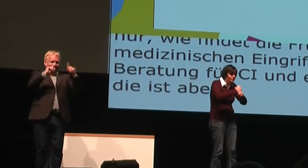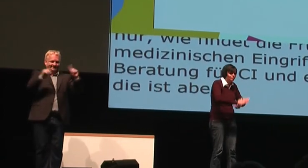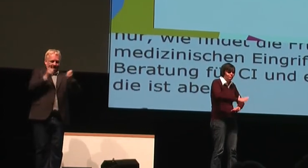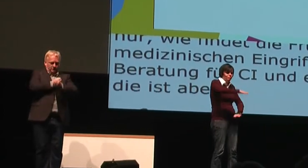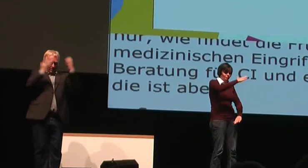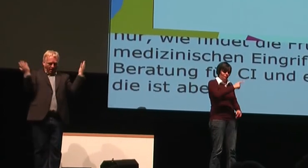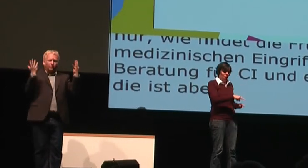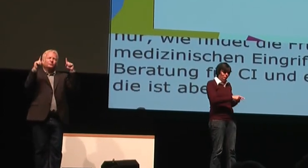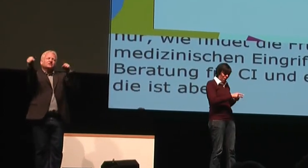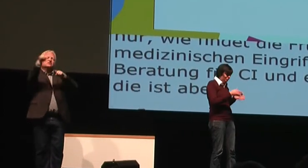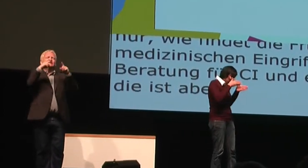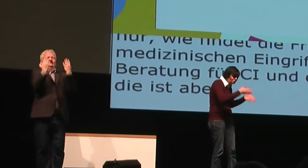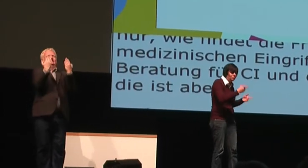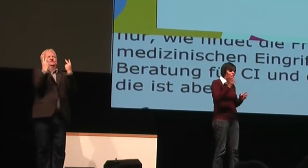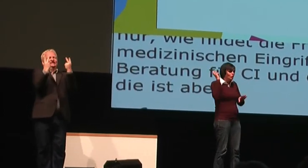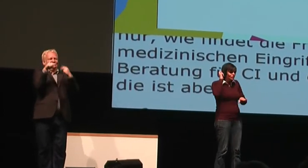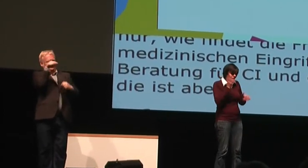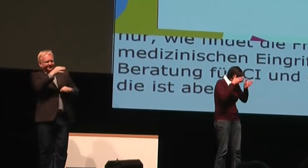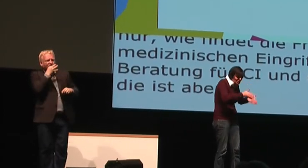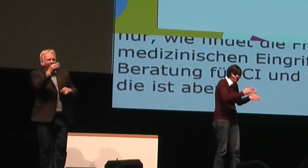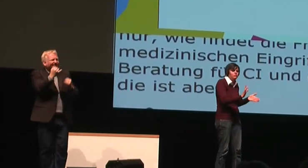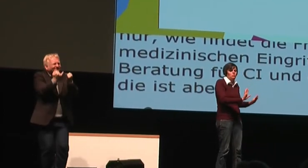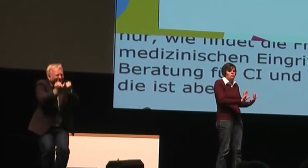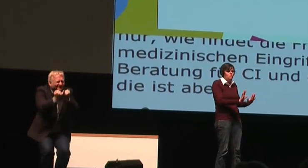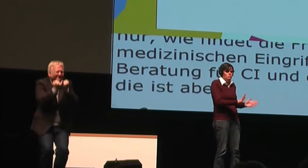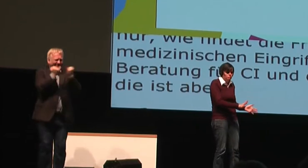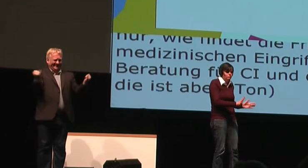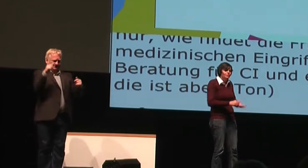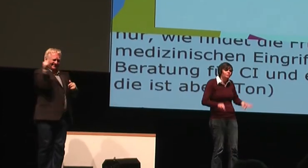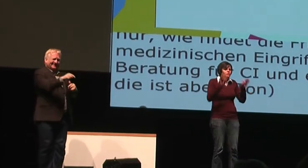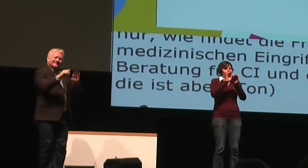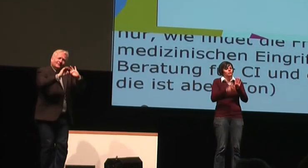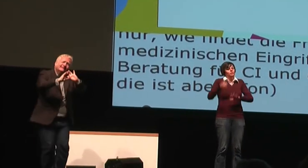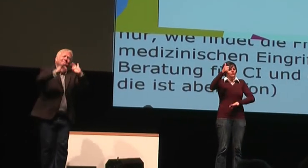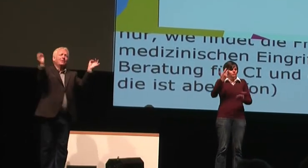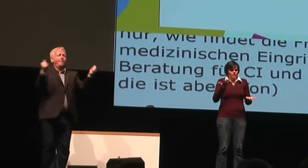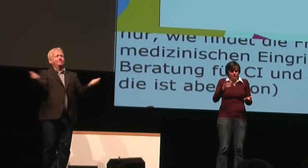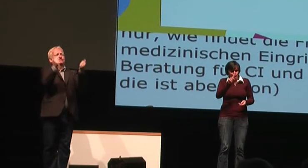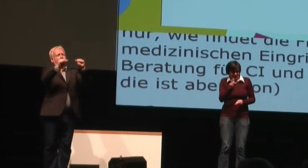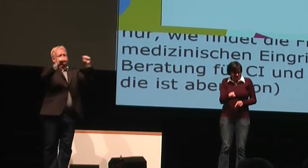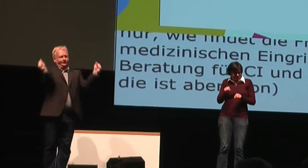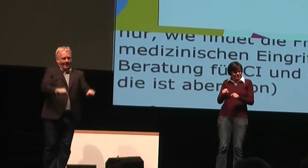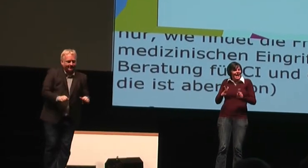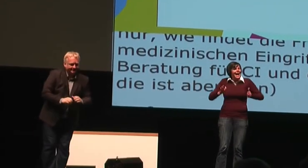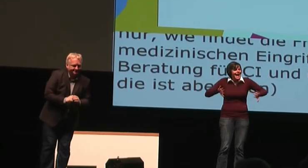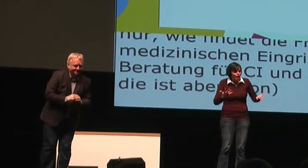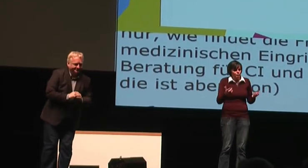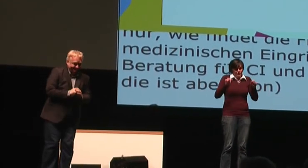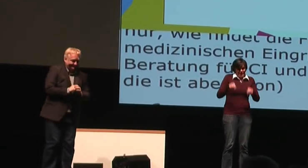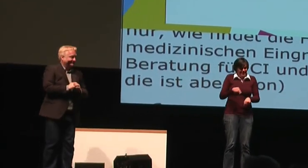Und bis jetzt ist nicht klar, was mit diesen Kindern in der Schule eigentlich passiert. Und dieses Team, von dem ich gesprochen habe, widmet